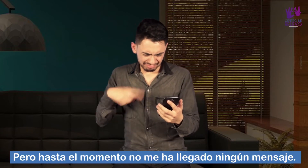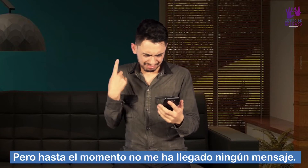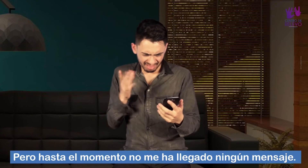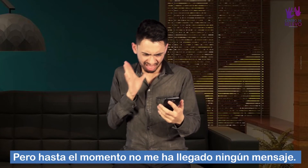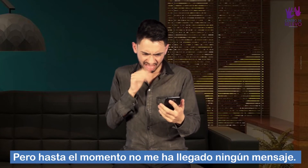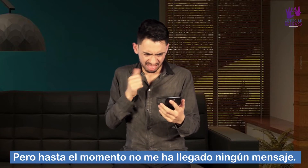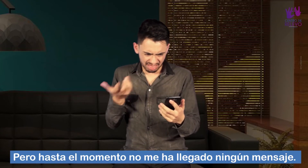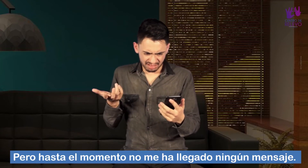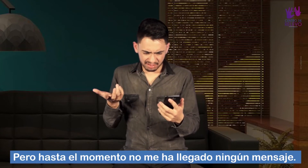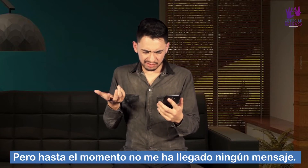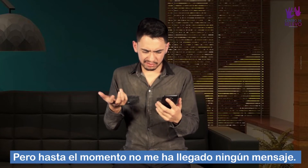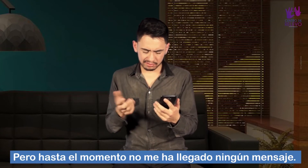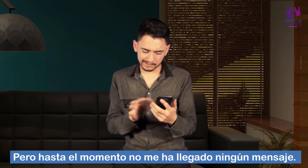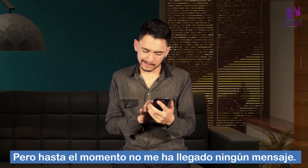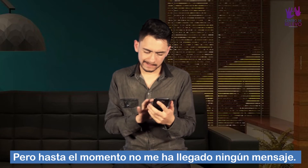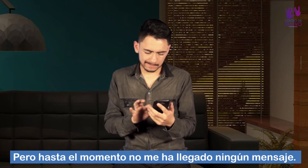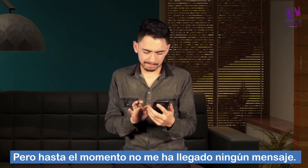Pero hasta el momento no me ha llegado ningún mensaje.